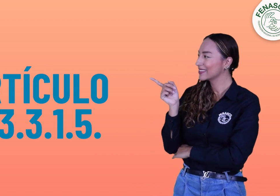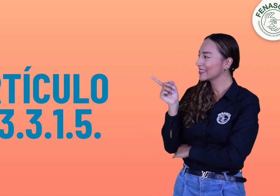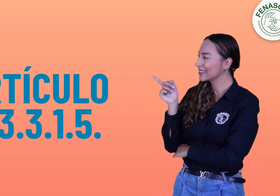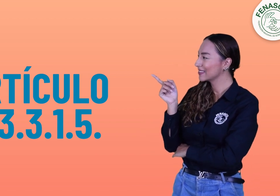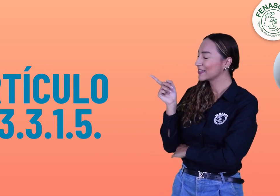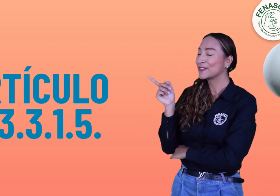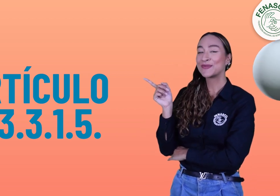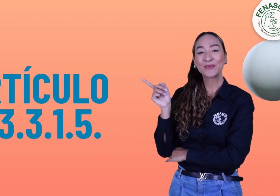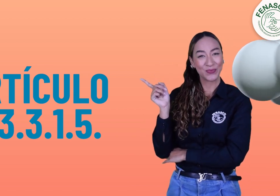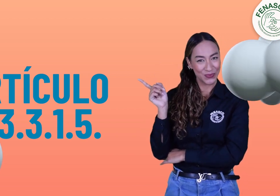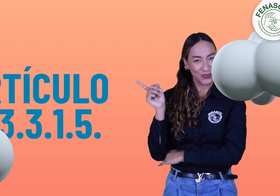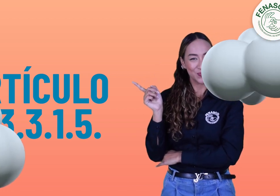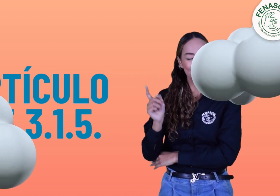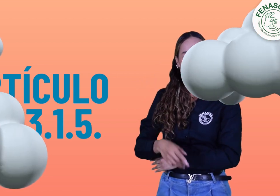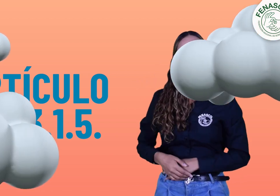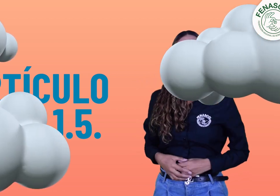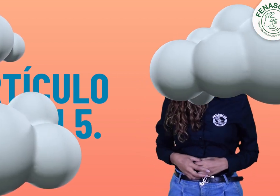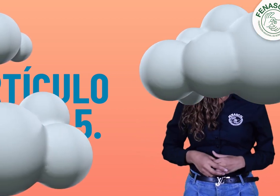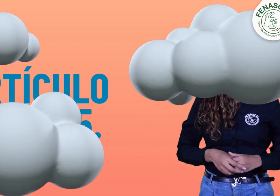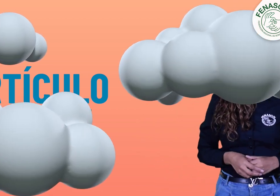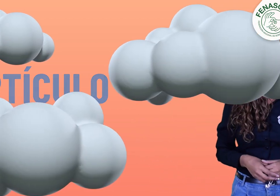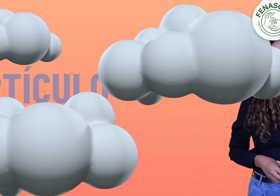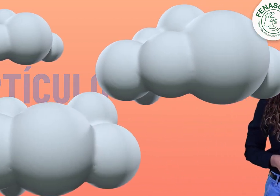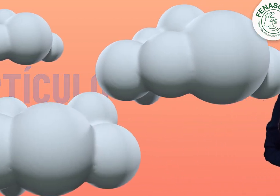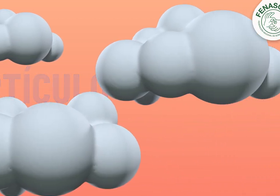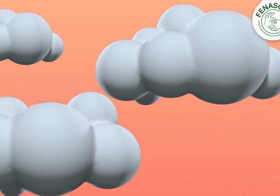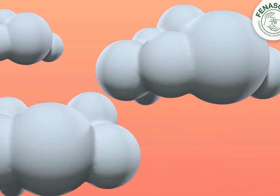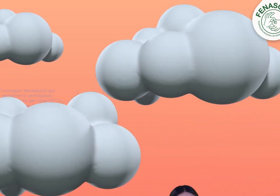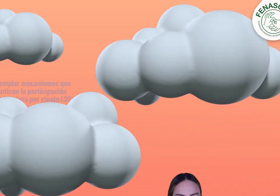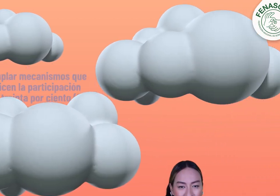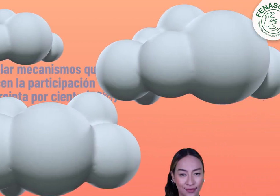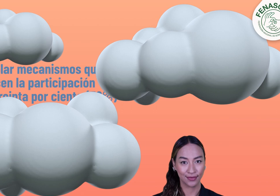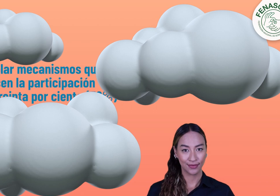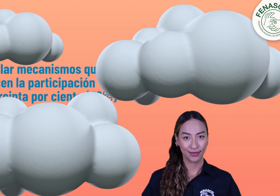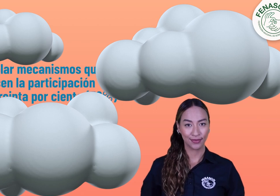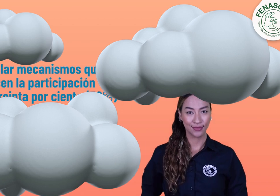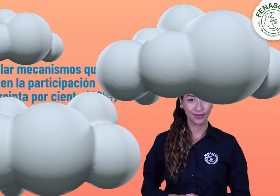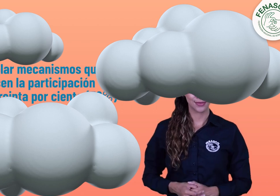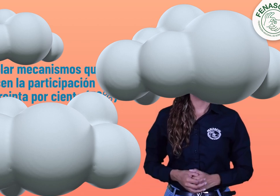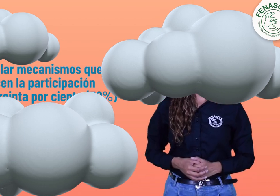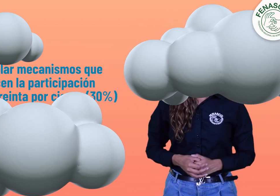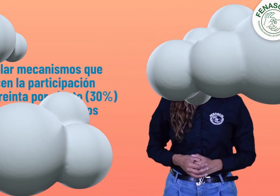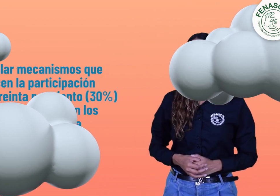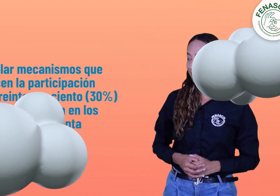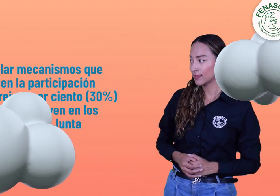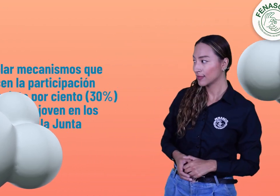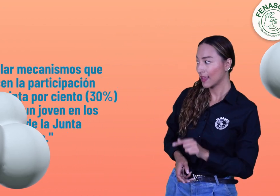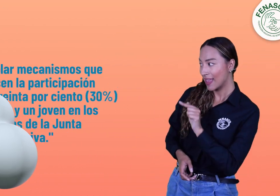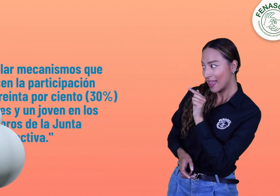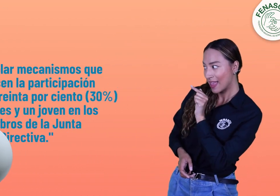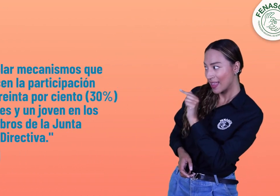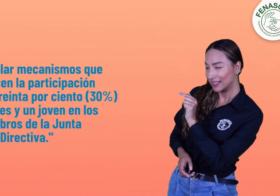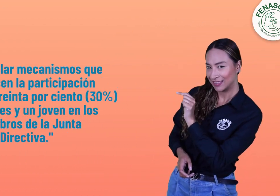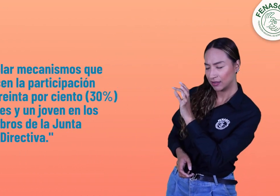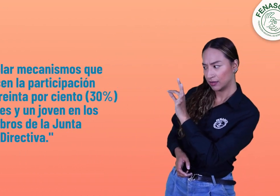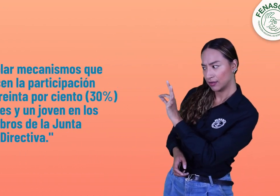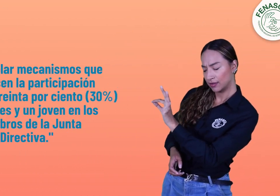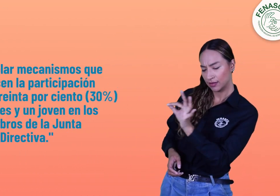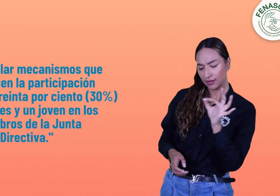relaciona con su artículo 2.3.3.1.5. En relación a lo anterior y las acciones